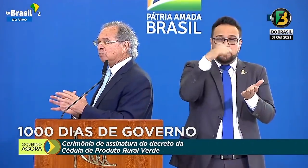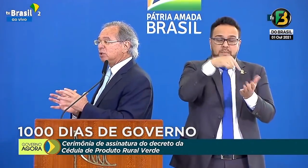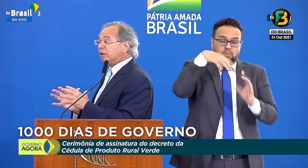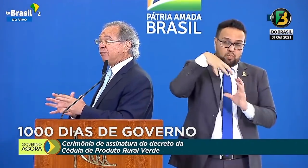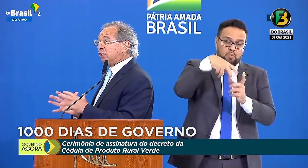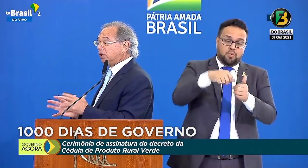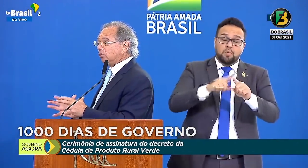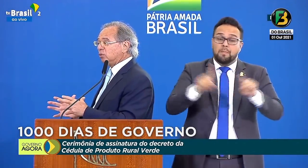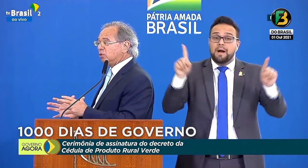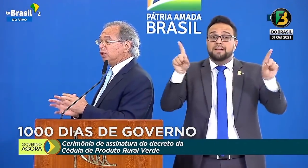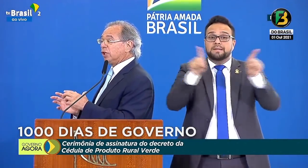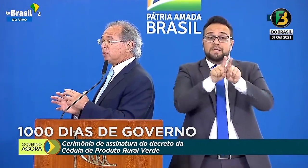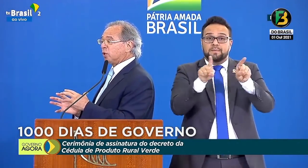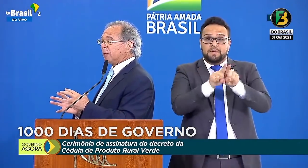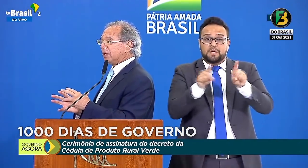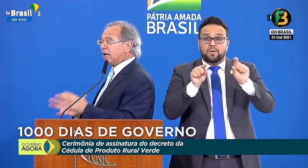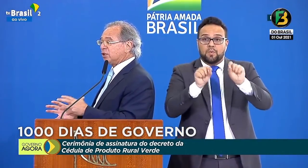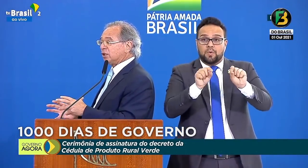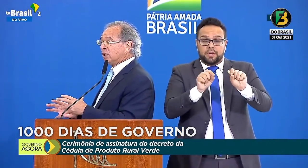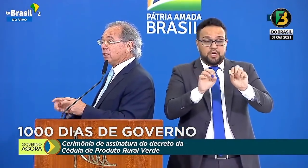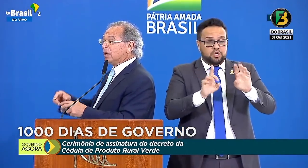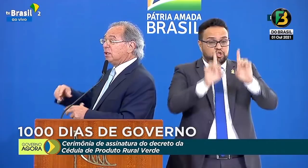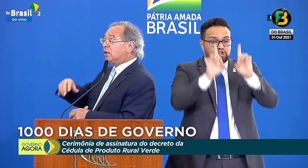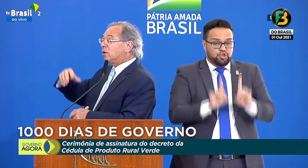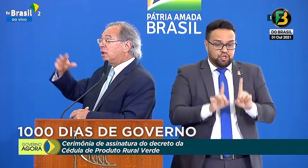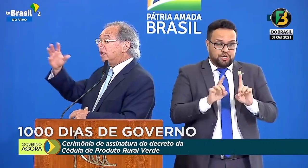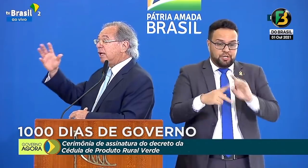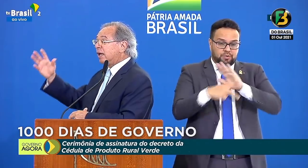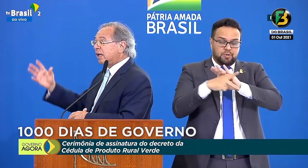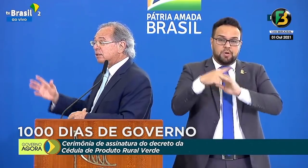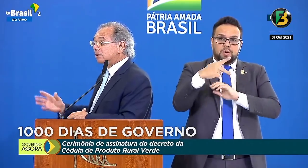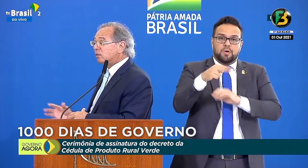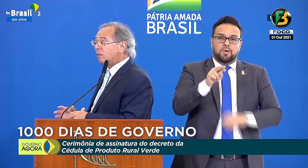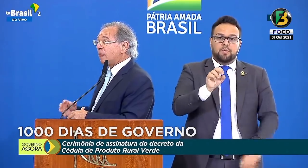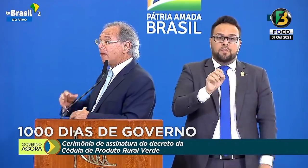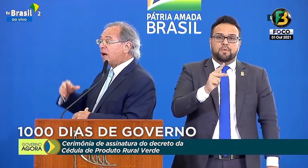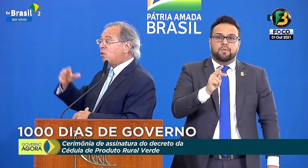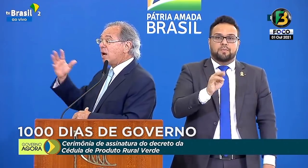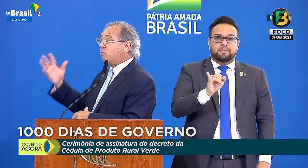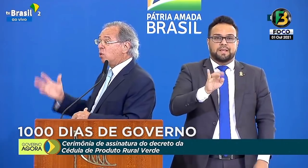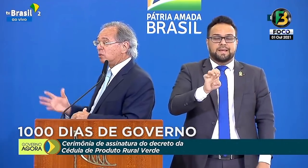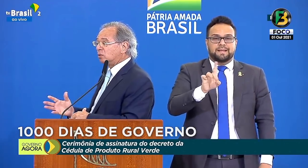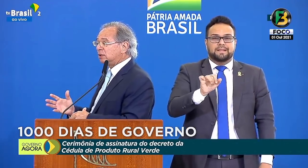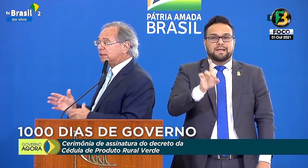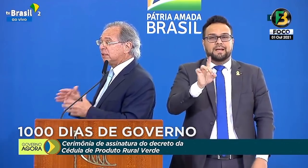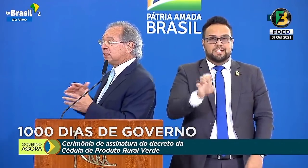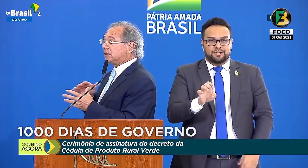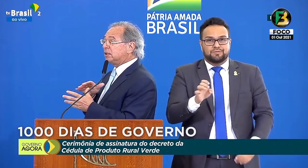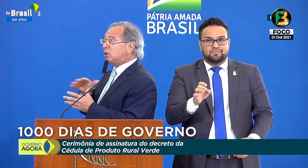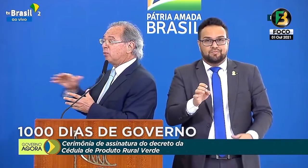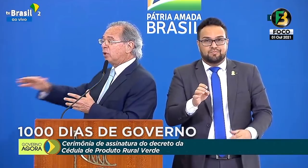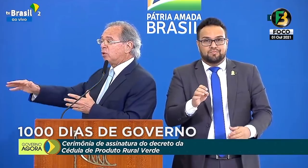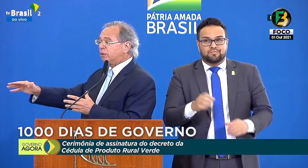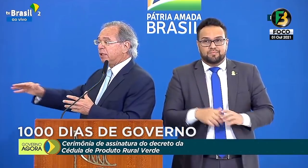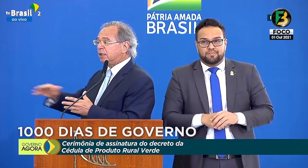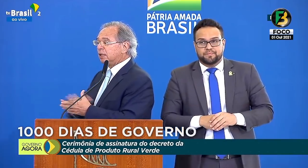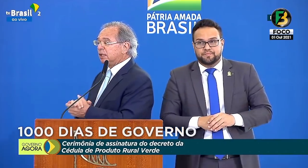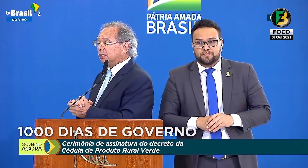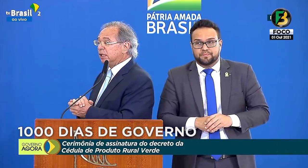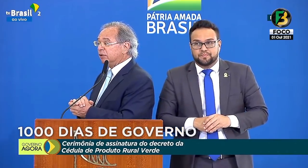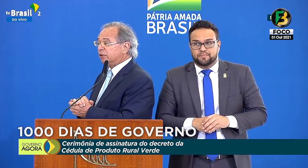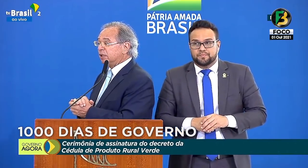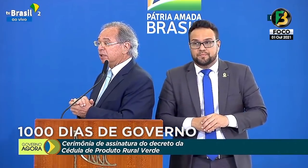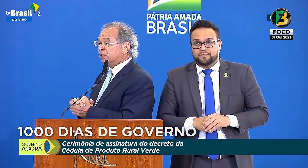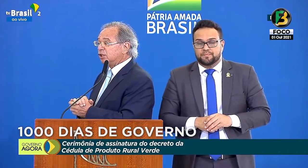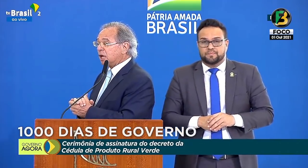porque agora estamos definindo o direito de propriedade em relação ao carbono, nessa transição por economia